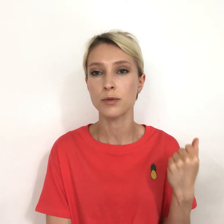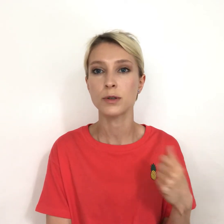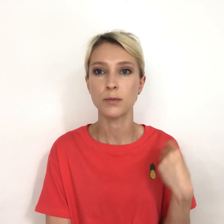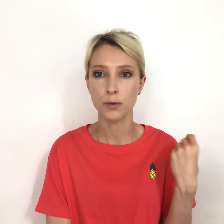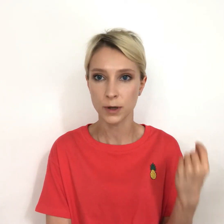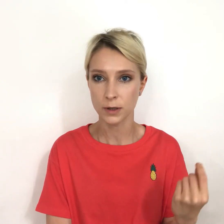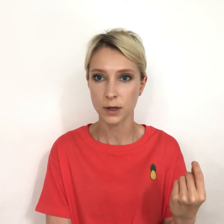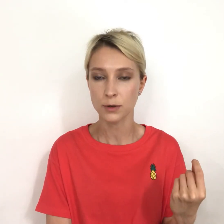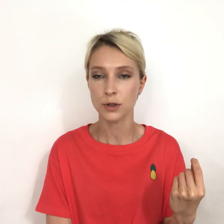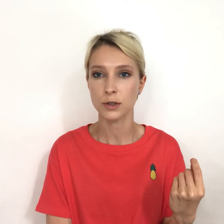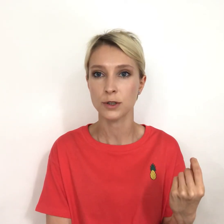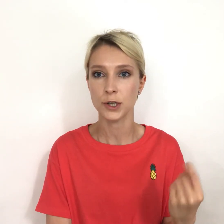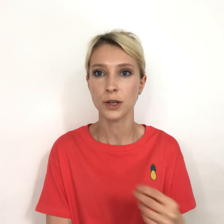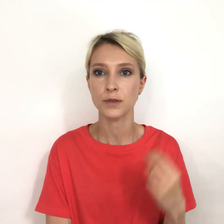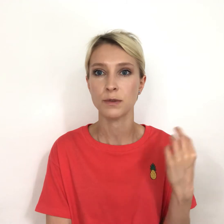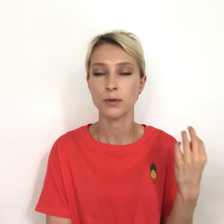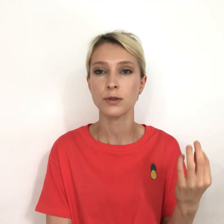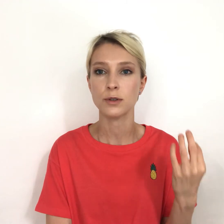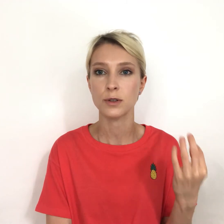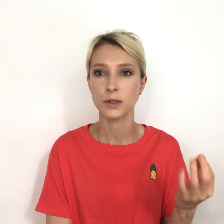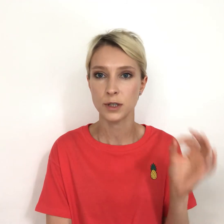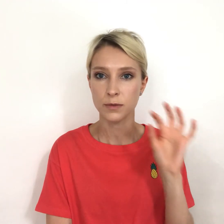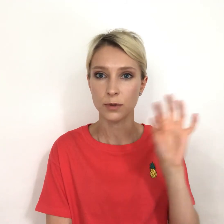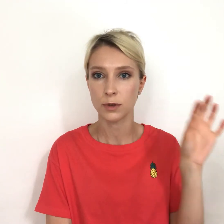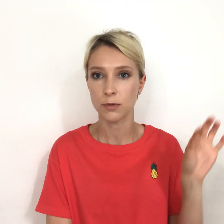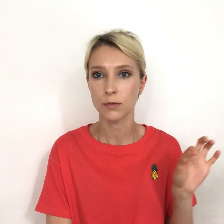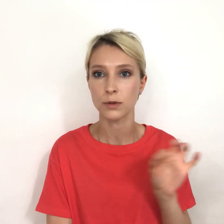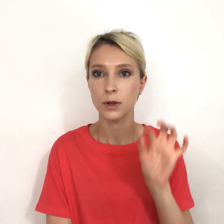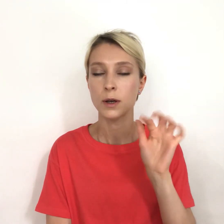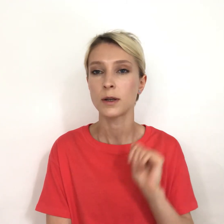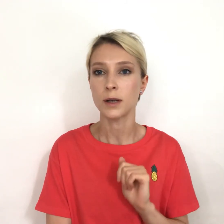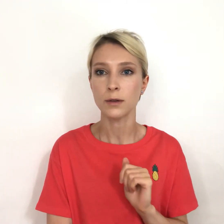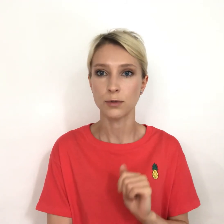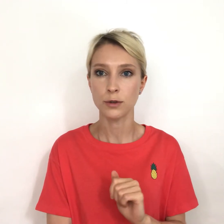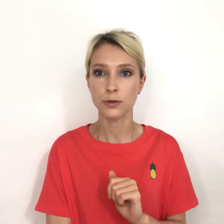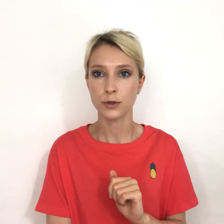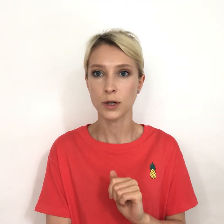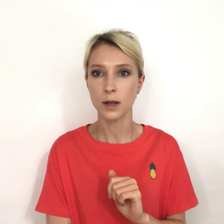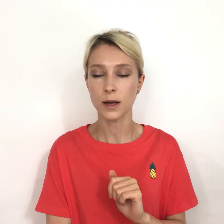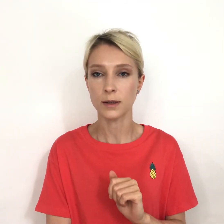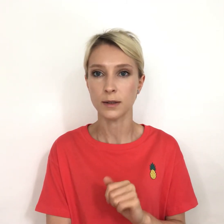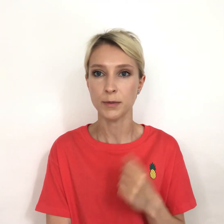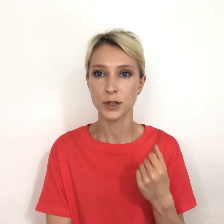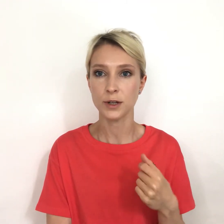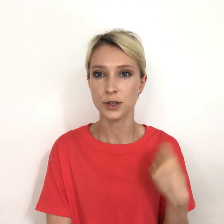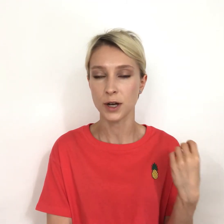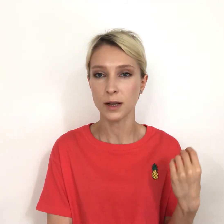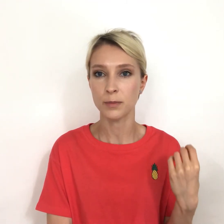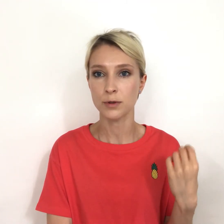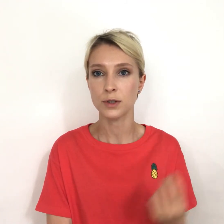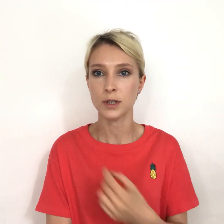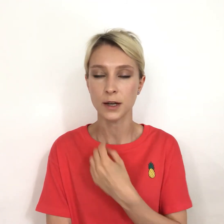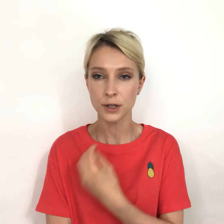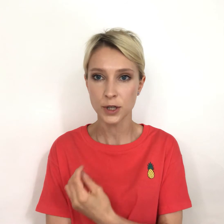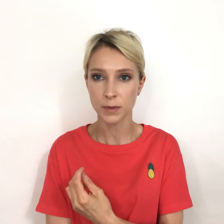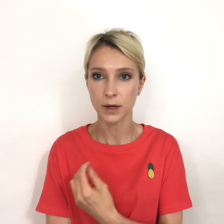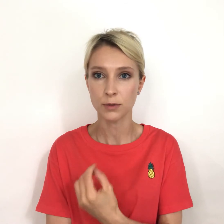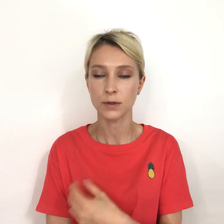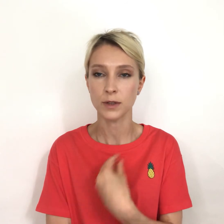будет более долгосрочное насыщение, чем вы просто съедите вот такую вот, да, долечку шоколада. И вообще даже шоколад просто с орешками, которые вы